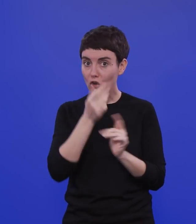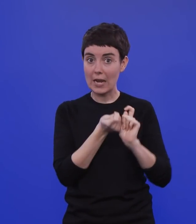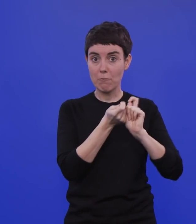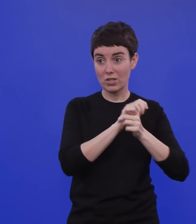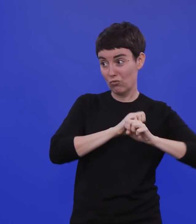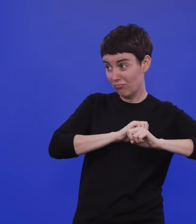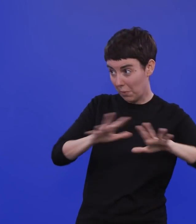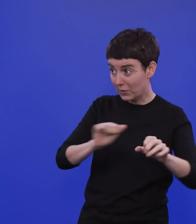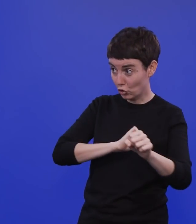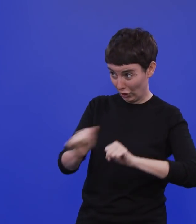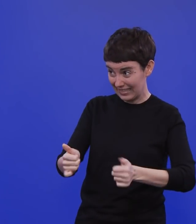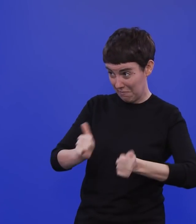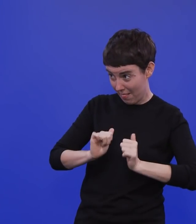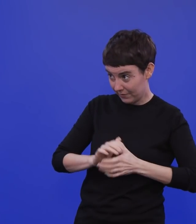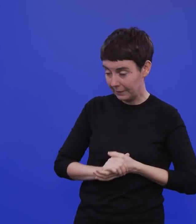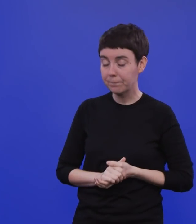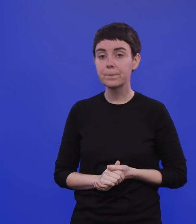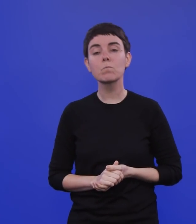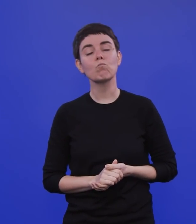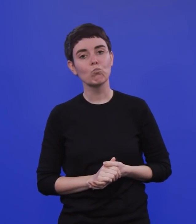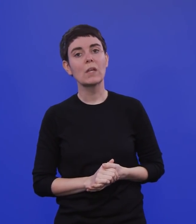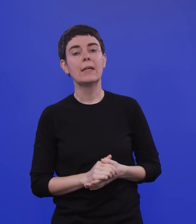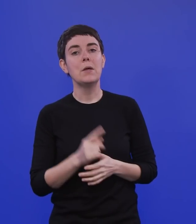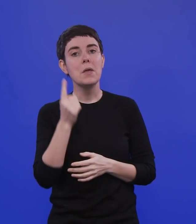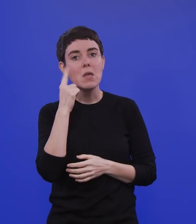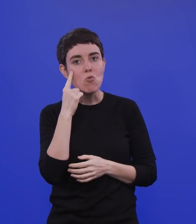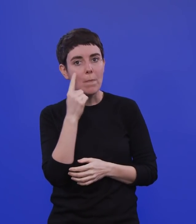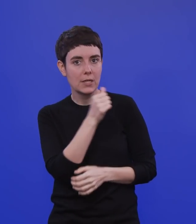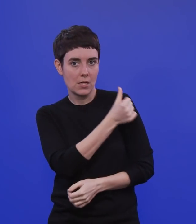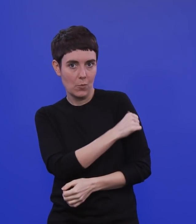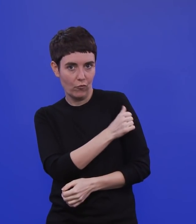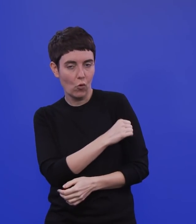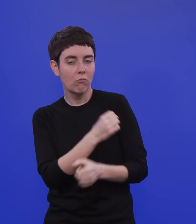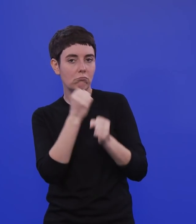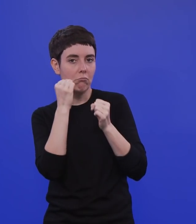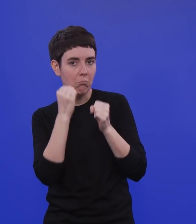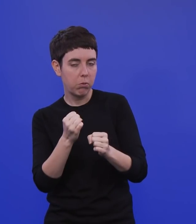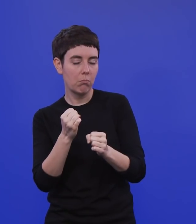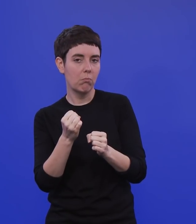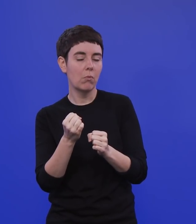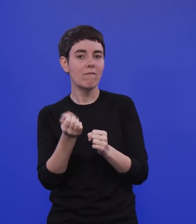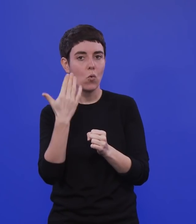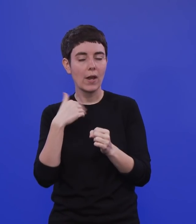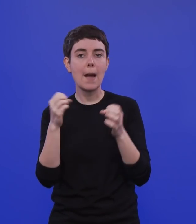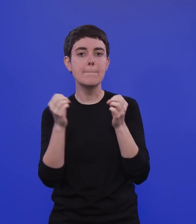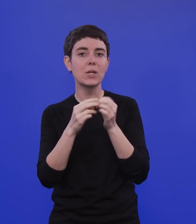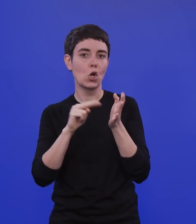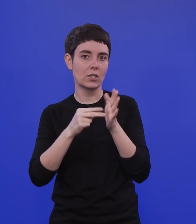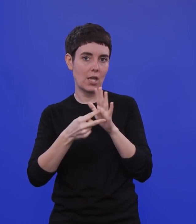wert? Also die jetzige Impfung, von der wir meistens sprechen, ist ja die BioNTech-Pfizer-Vakzine. Es kommt die Moderna-Vakzine dazu.